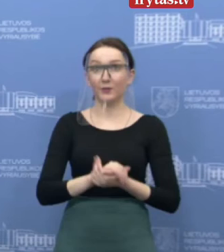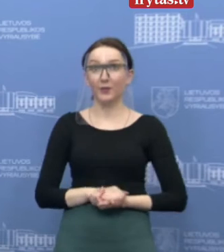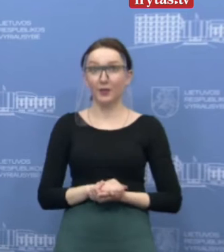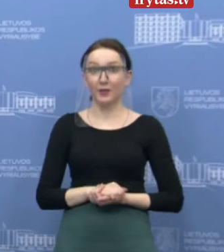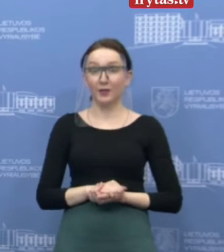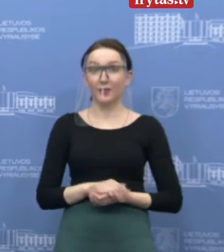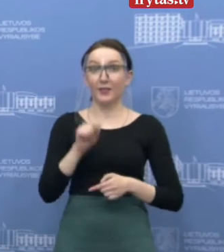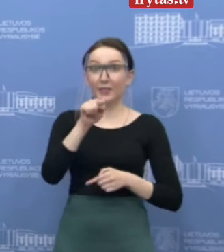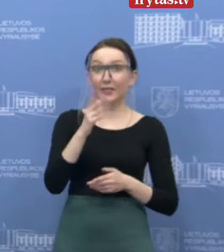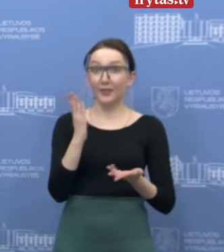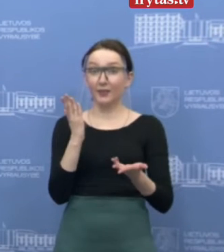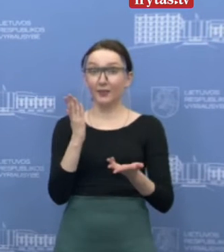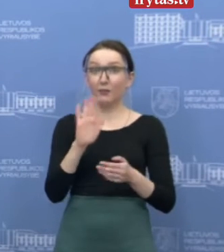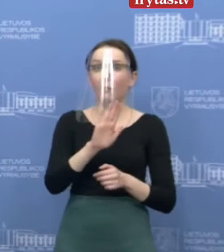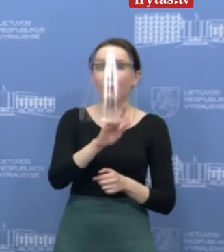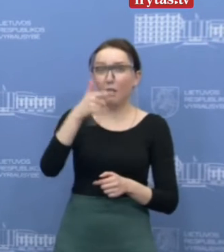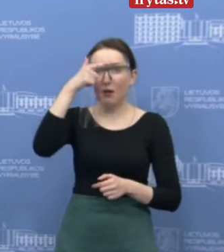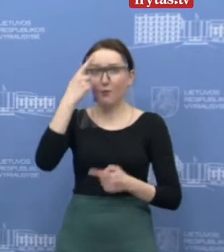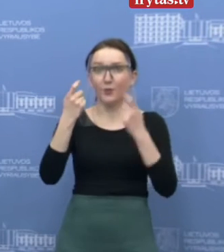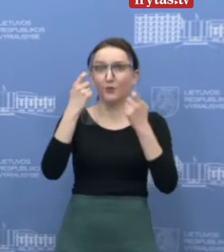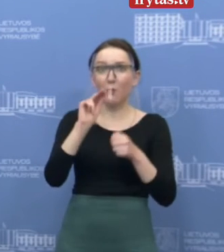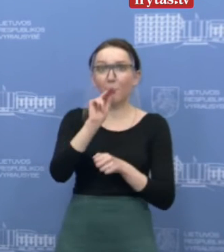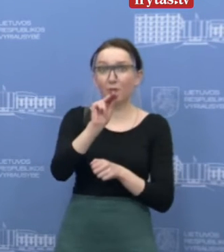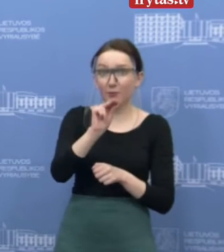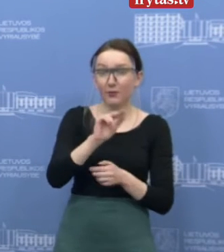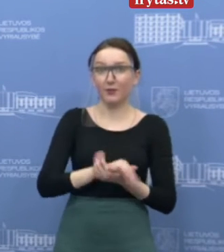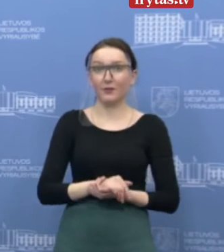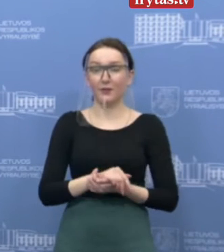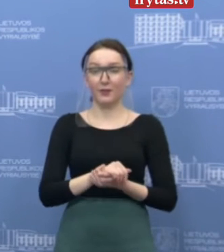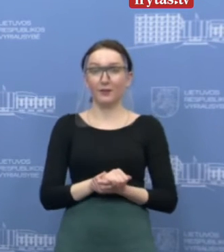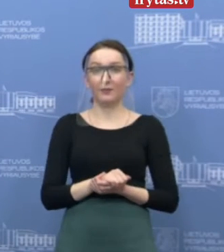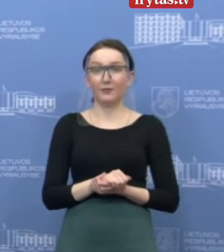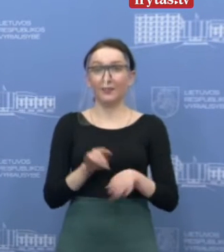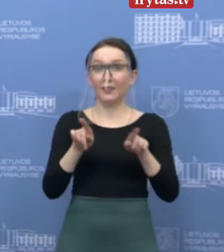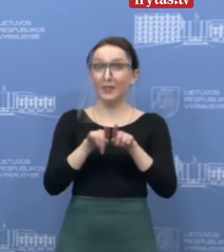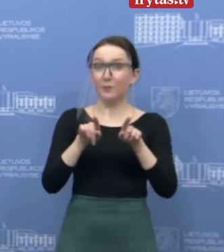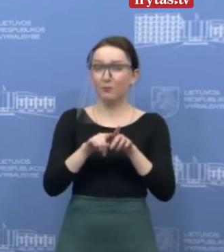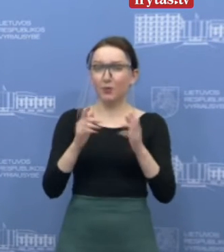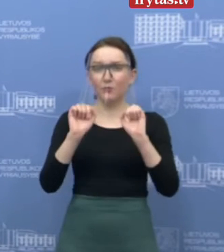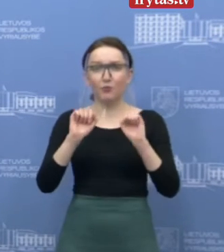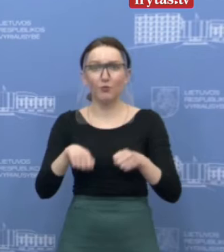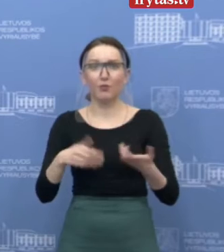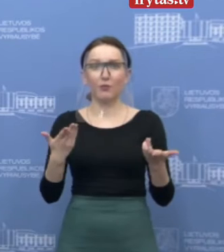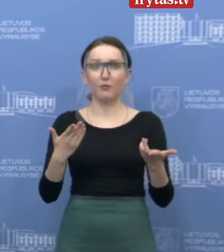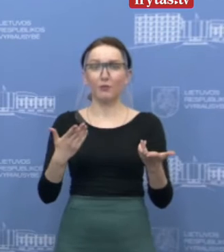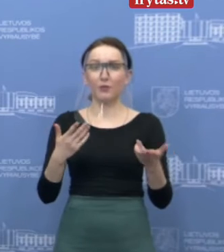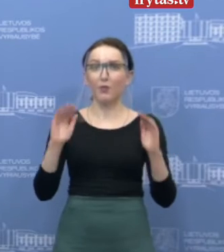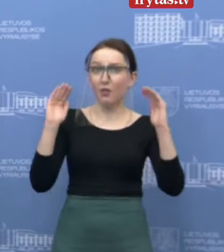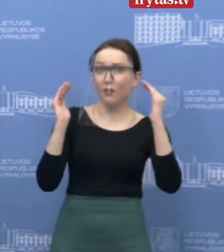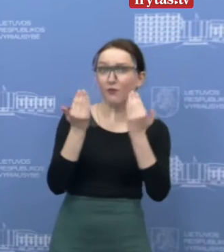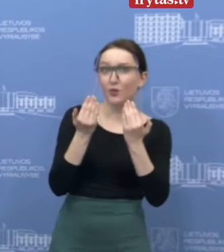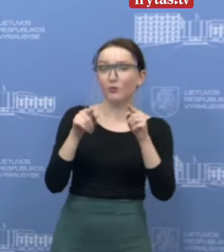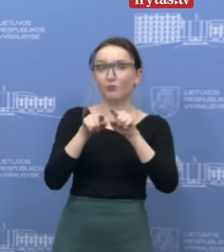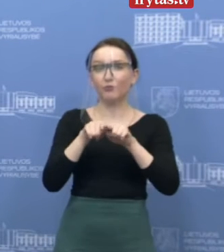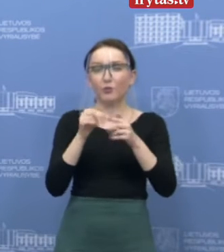yra skirta ne tik tais informuoti žmonės, bet ir suteikti galimybę savį izoliuotis,